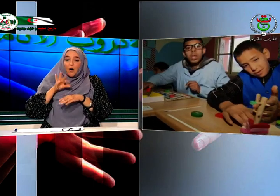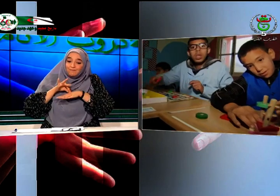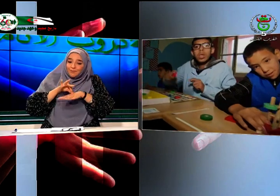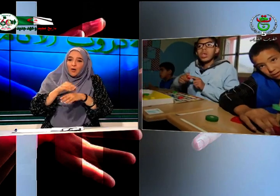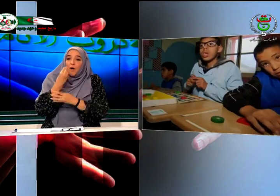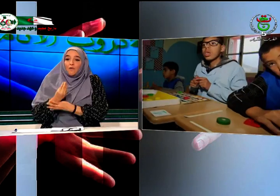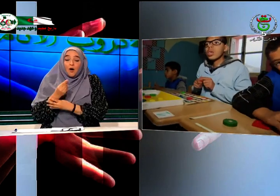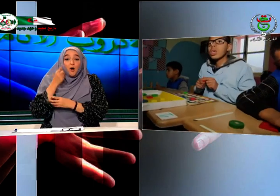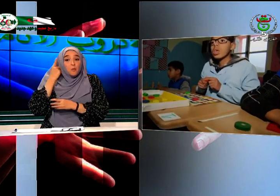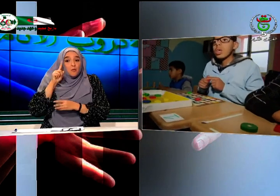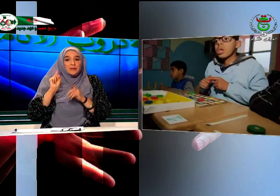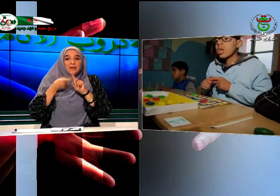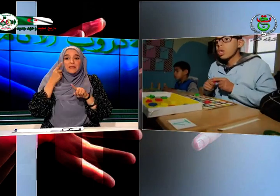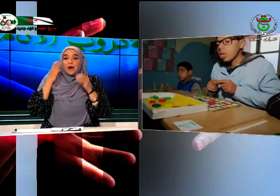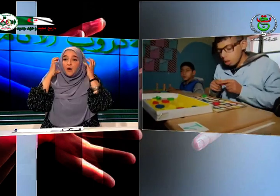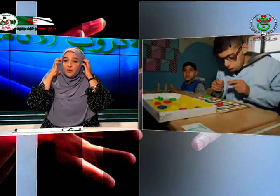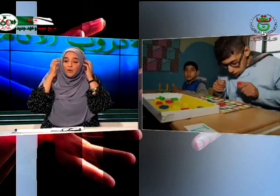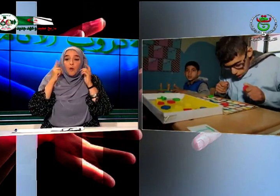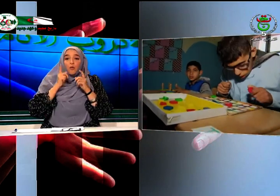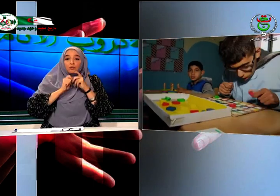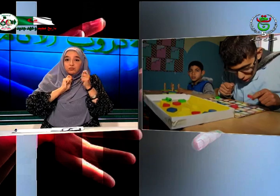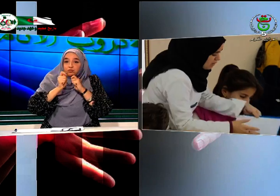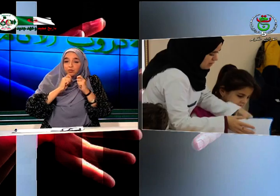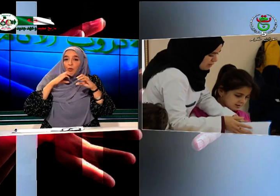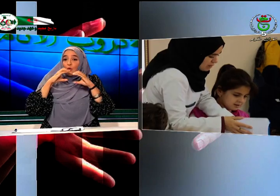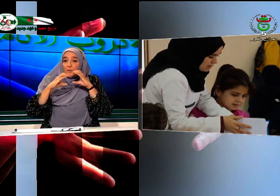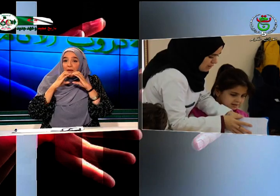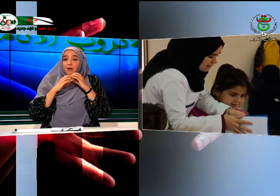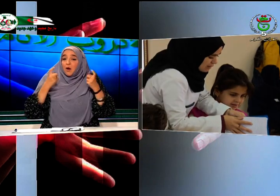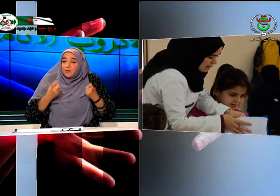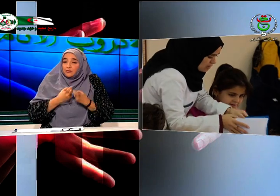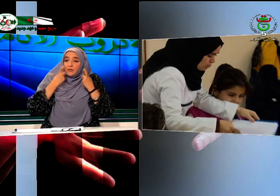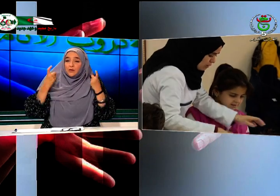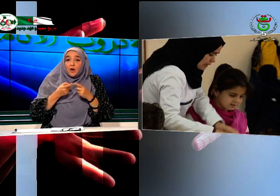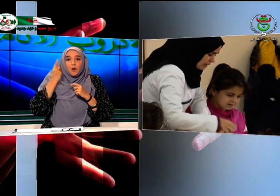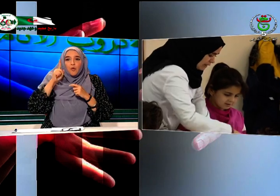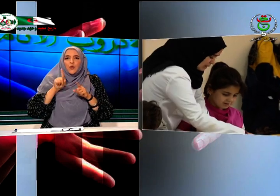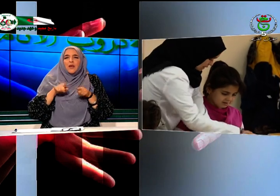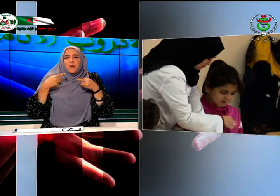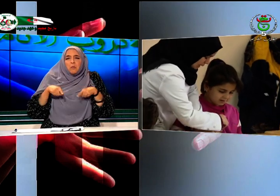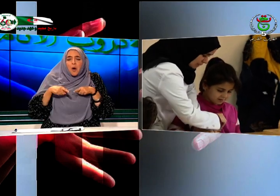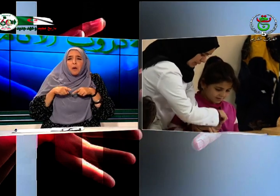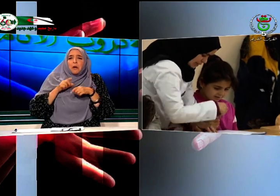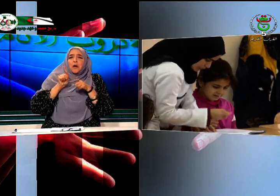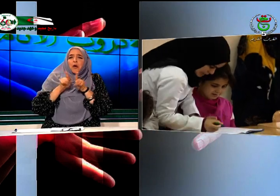ليتمكن الطفل من مواجهة مخاوفه وبناء جسور التواصل مع العالم الخارجي